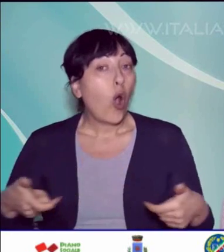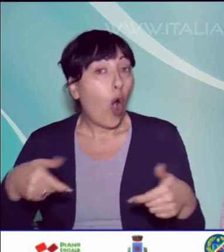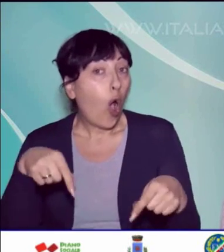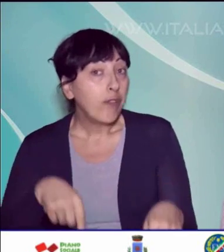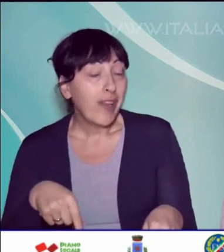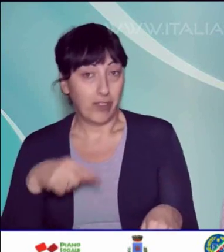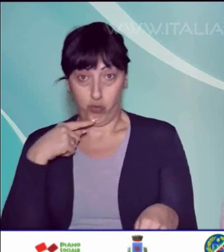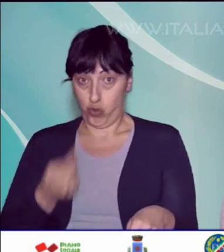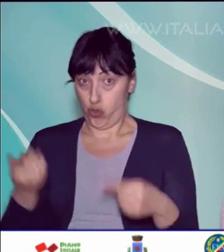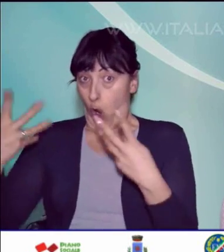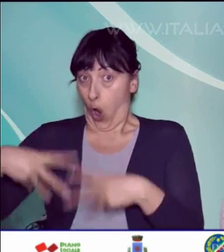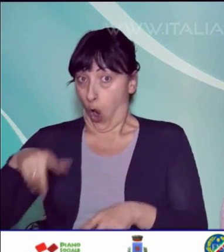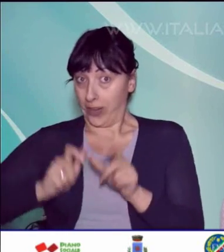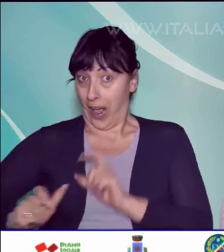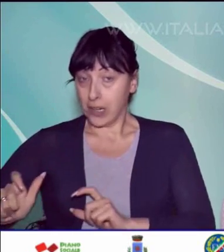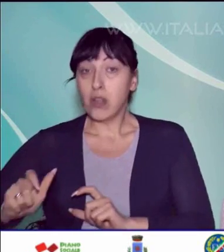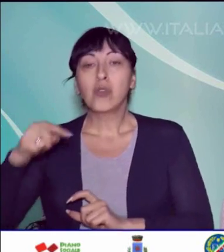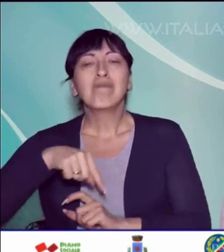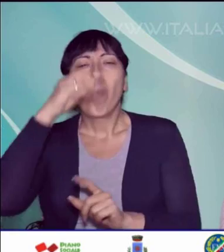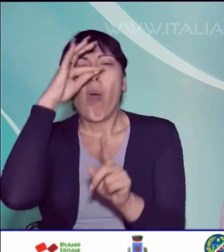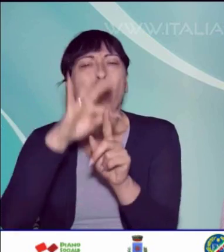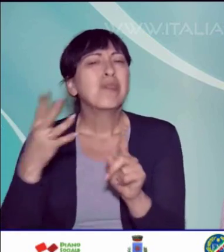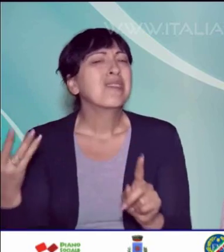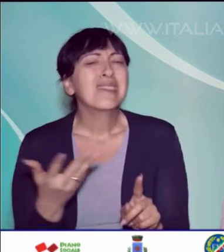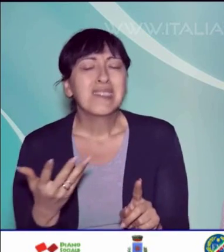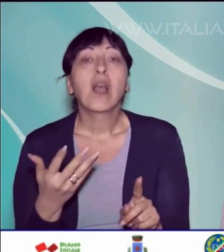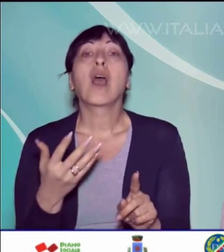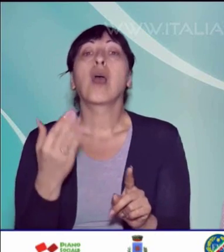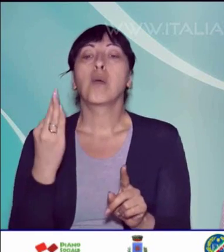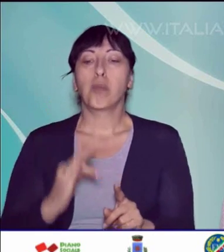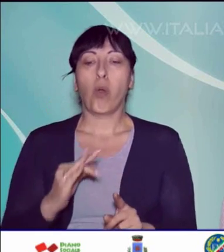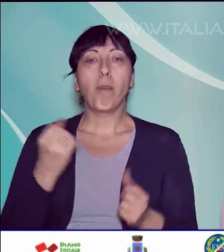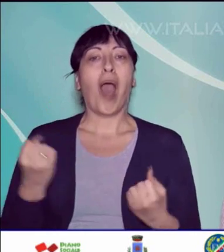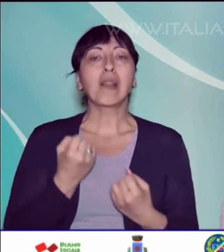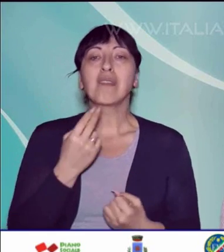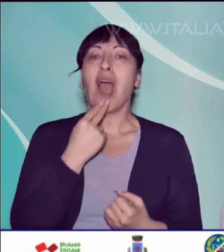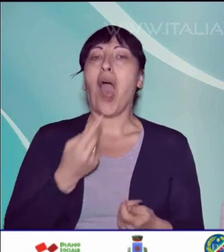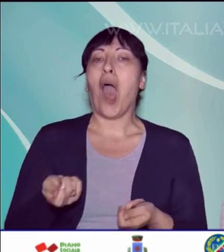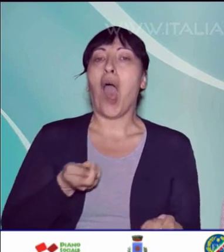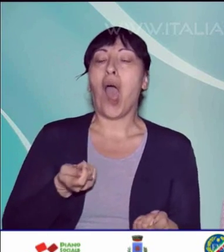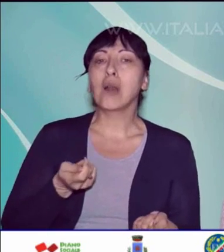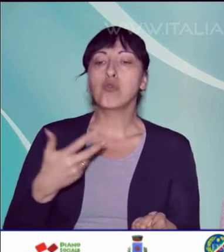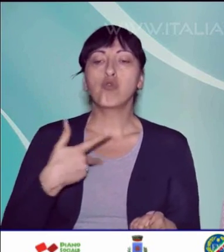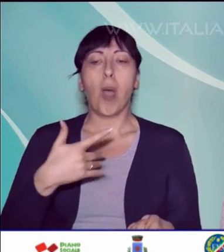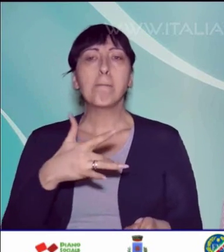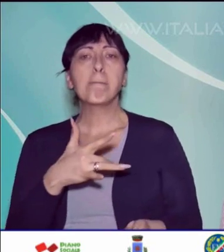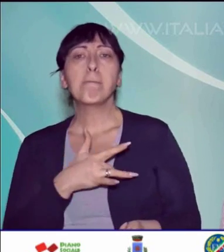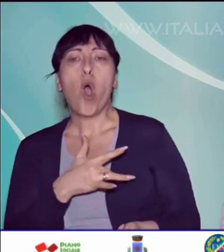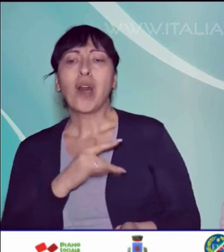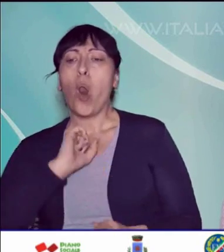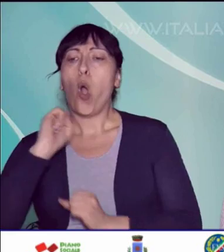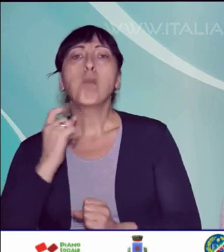scrivono gli organizzatori, ha l'obiettivo di evidenziare come l'attività arbitrale migliori aspetti morali e